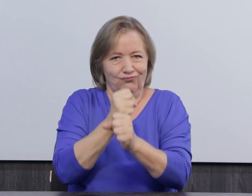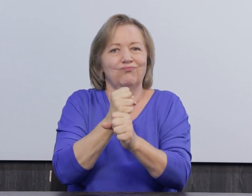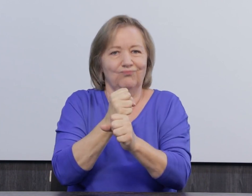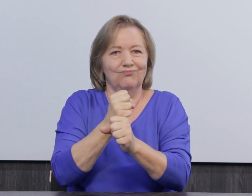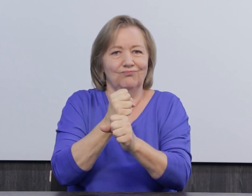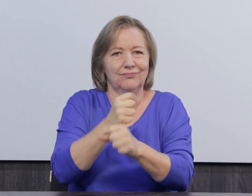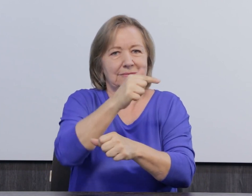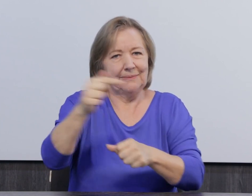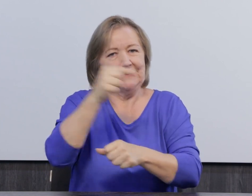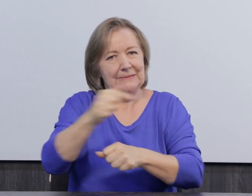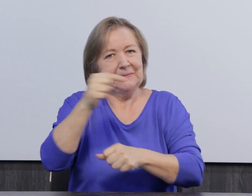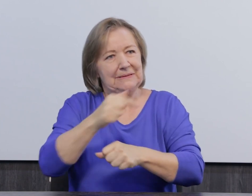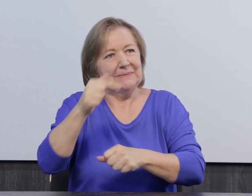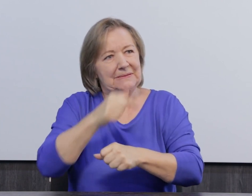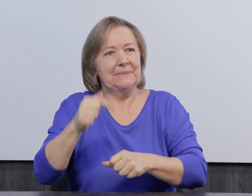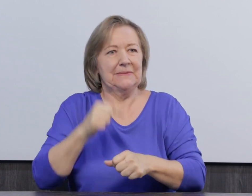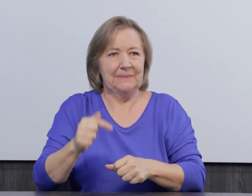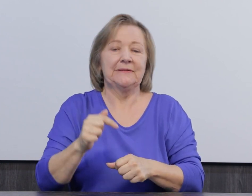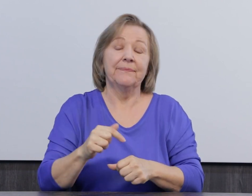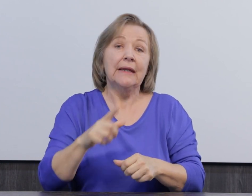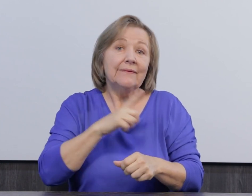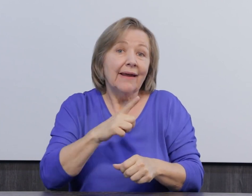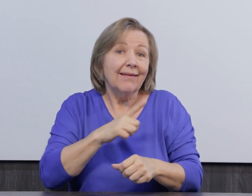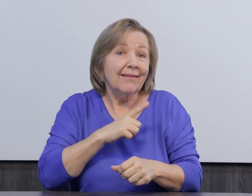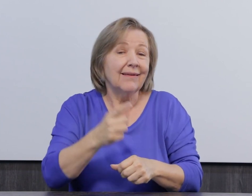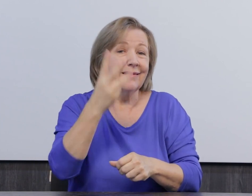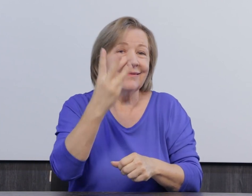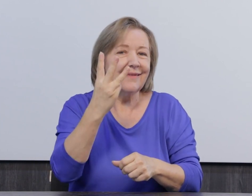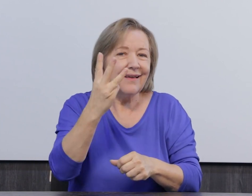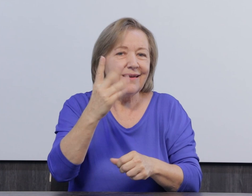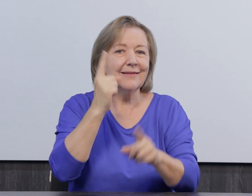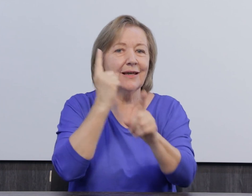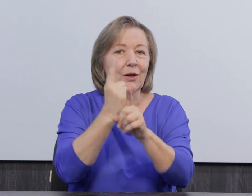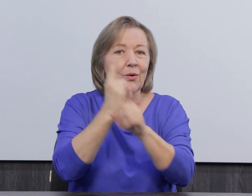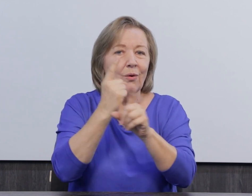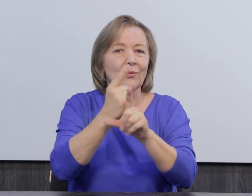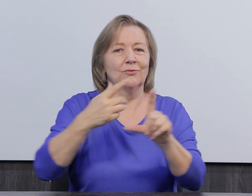Ela acontece nesse ano manualmente e teremos três encontros via Meet,